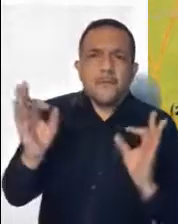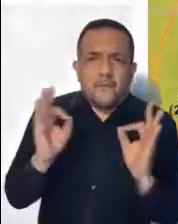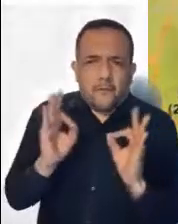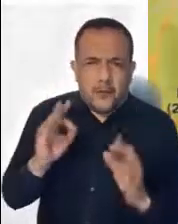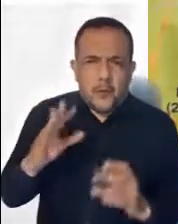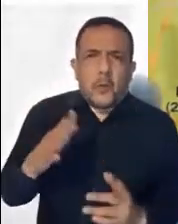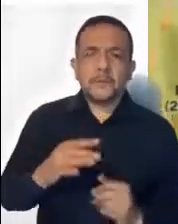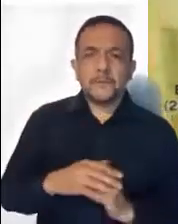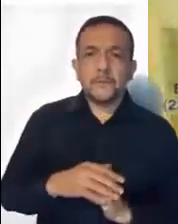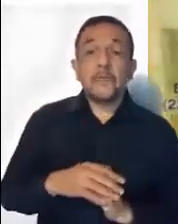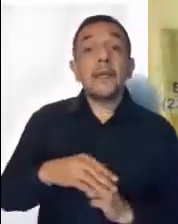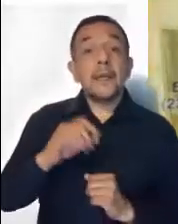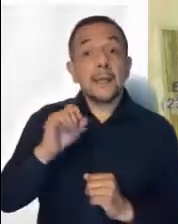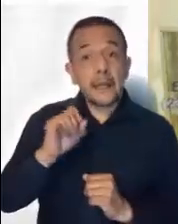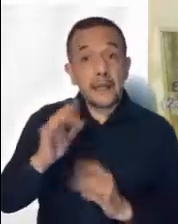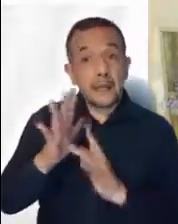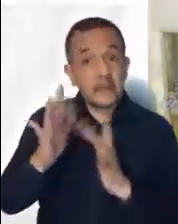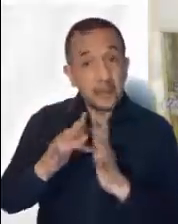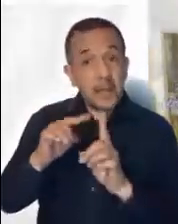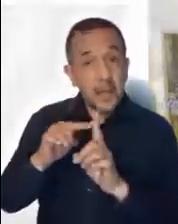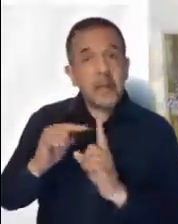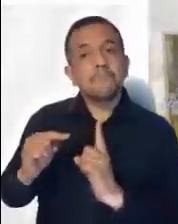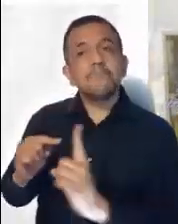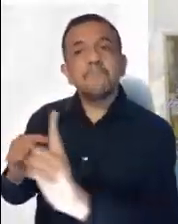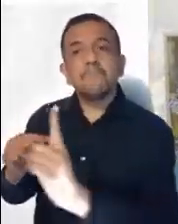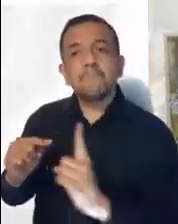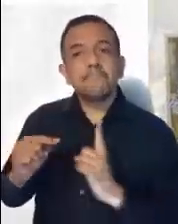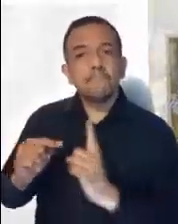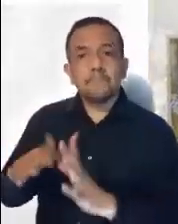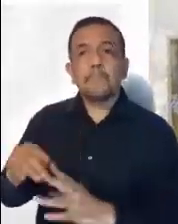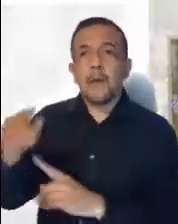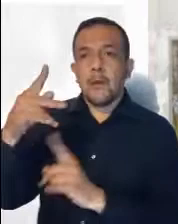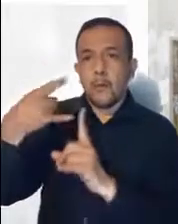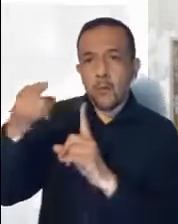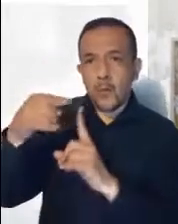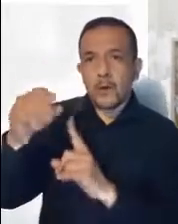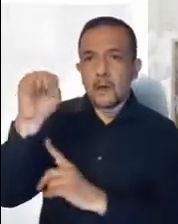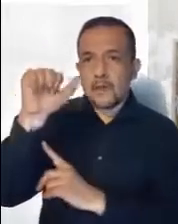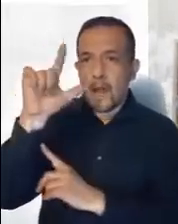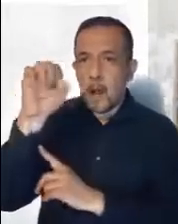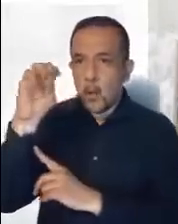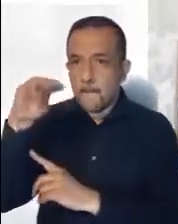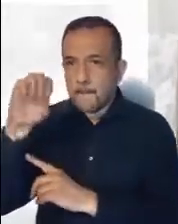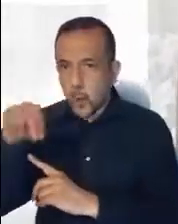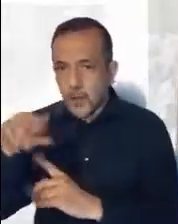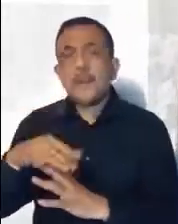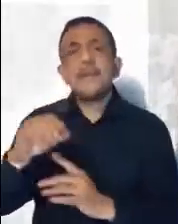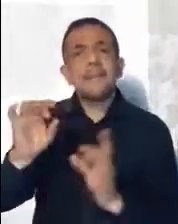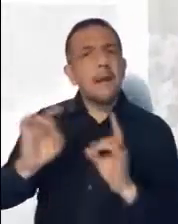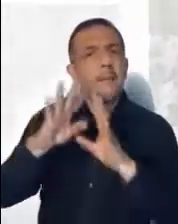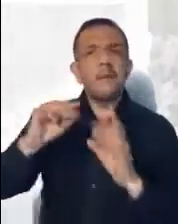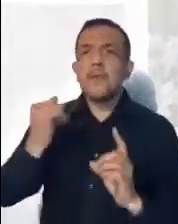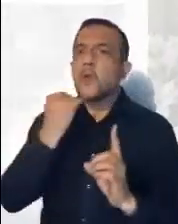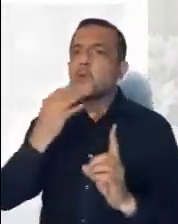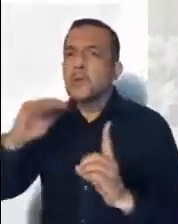invierno. Jesús se paseaba por el templo bajo el pórtico de Salomón. Entonces lo rodearon los judíos y le